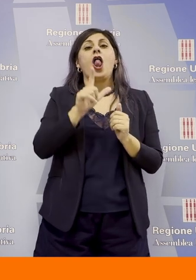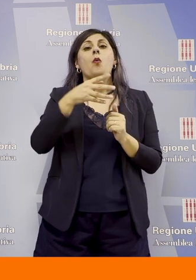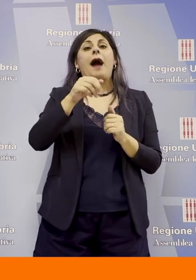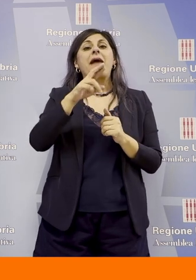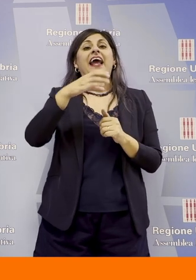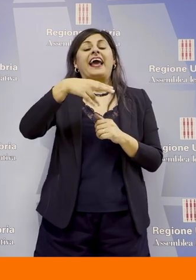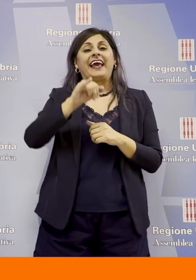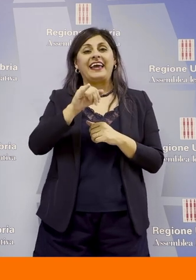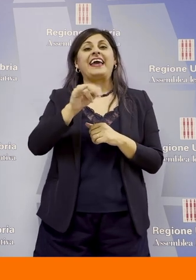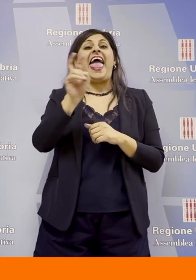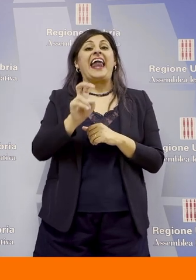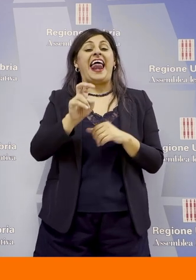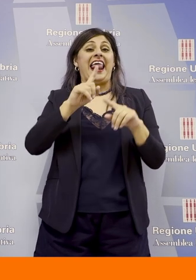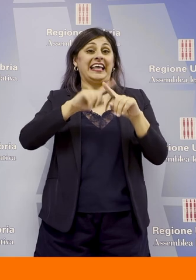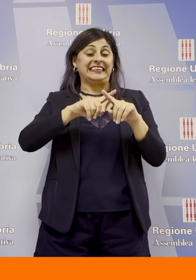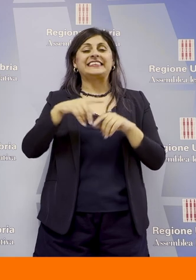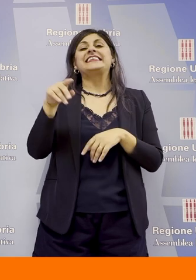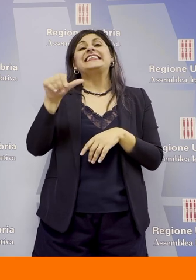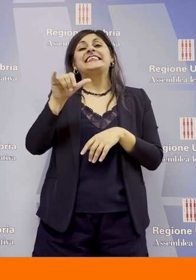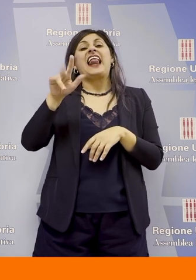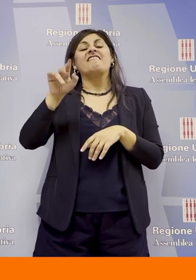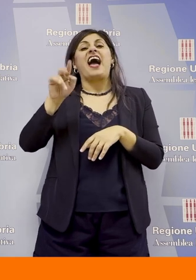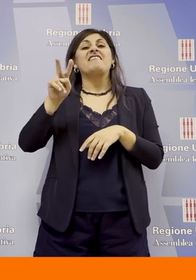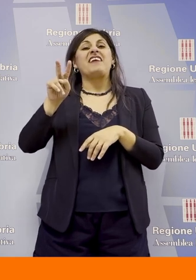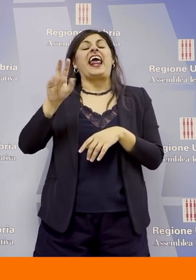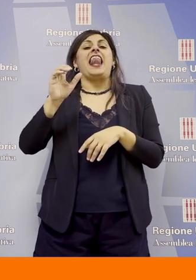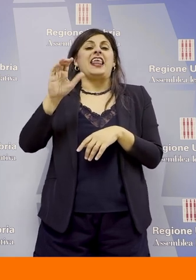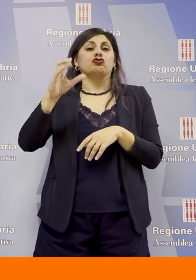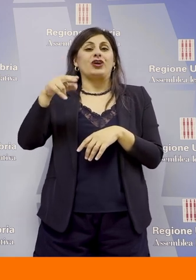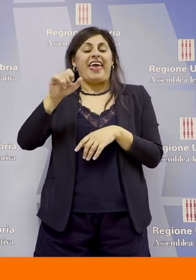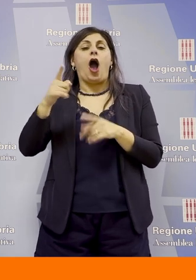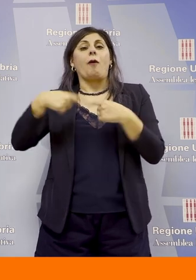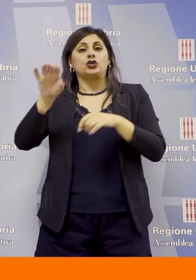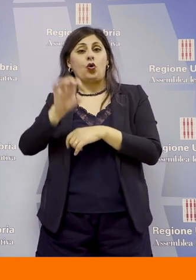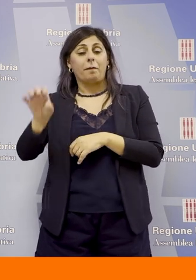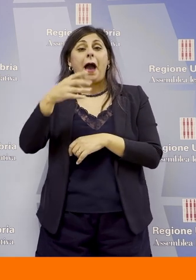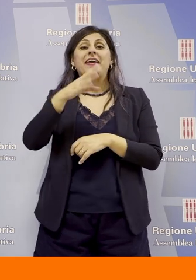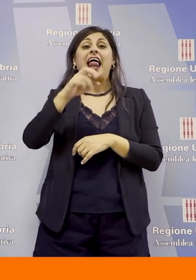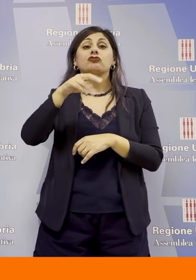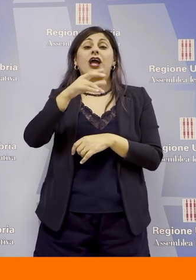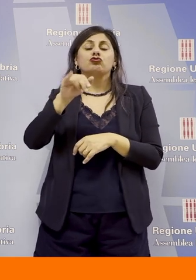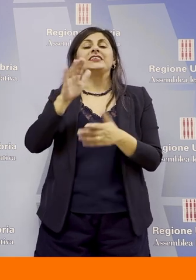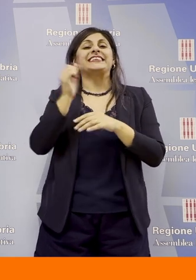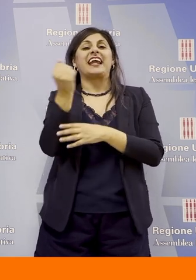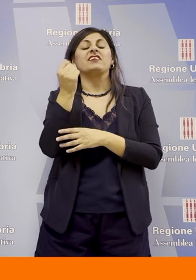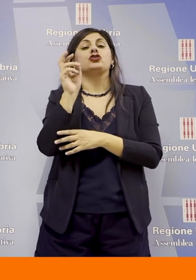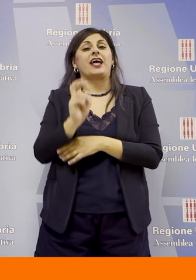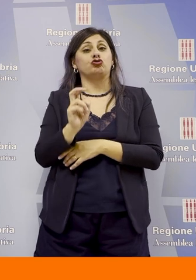Marchi, Enel X Silvia Vivarelli, Cinea, Commissione Europea Michele Cenci, del Servizio Energia della Regione Umbria